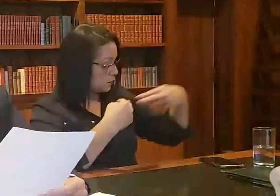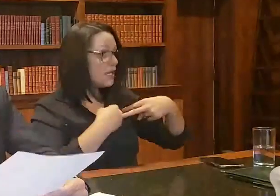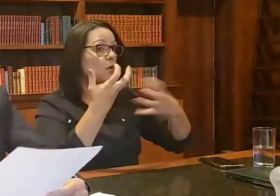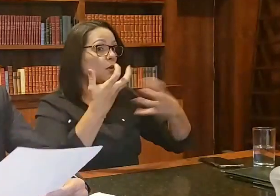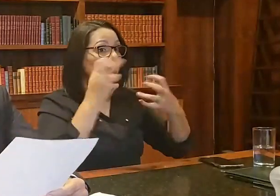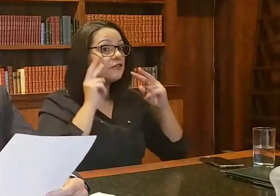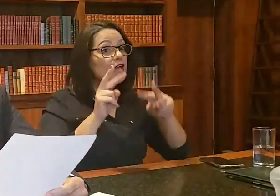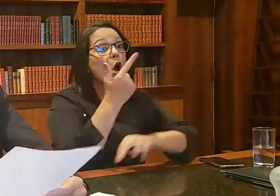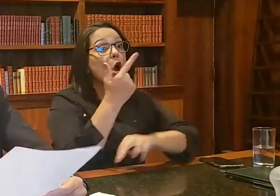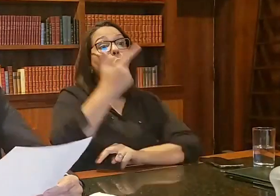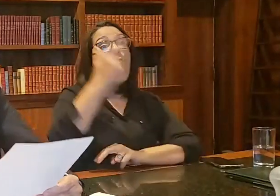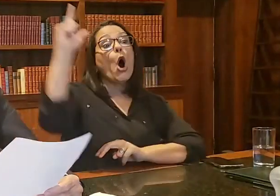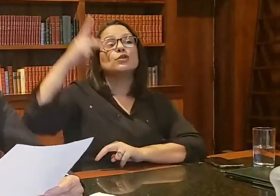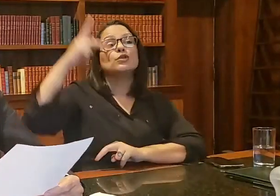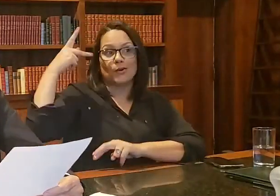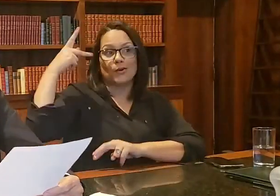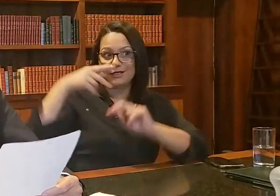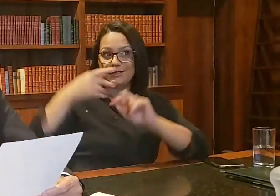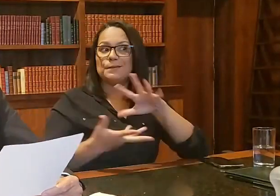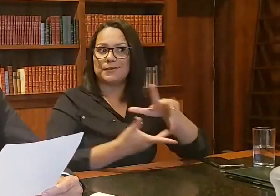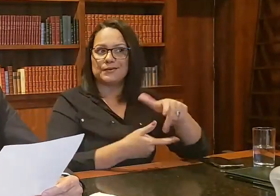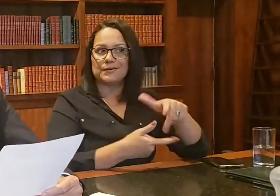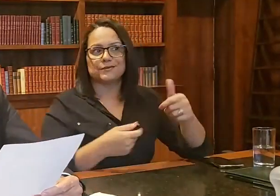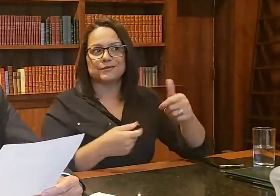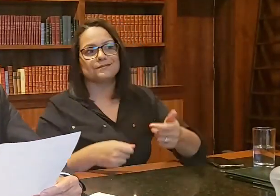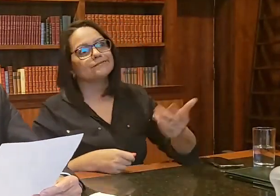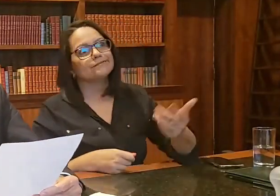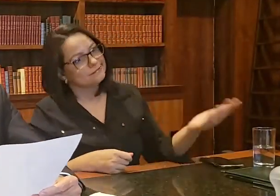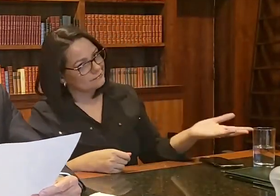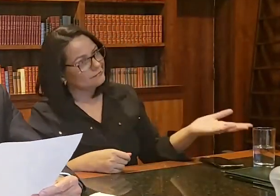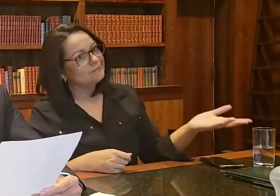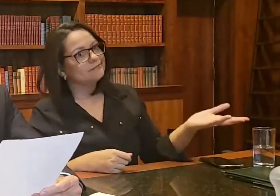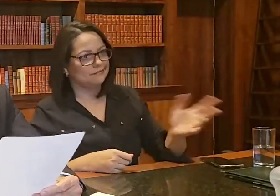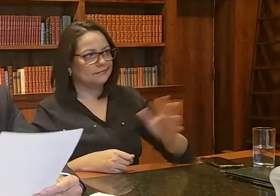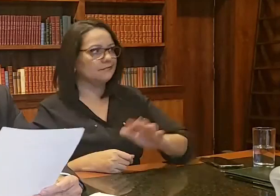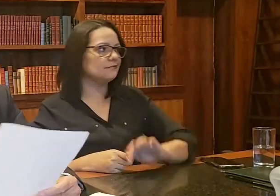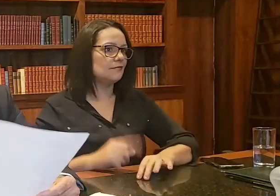em outros políticos do mundo, com uma exceção, pelo menos.